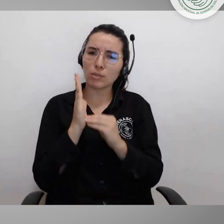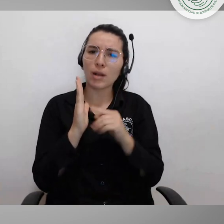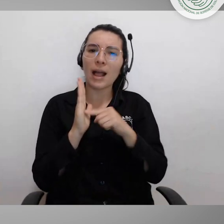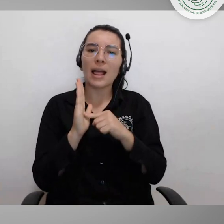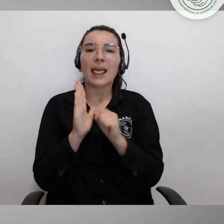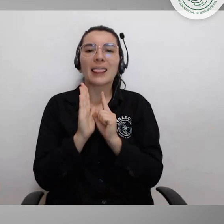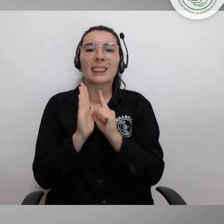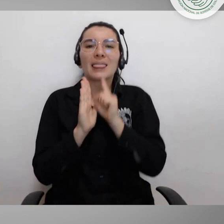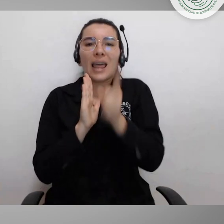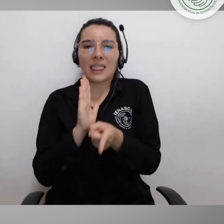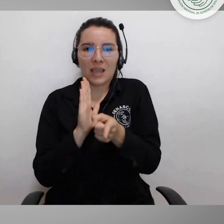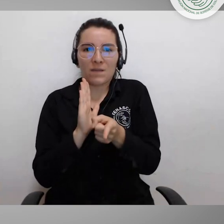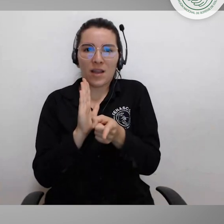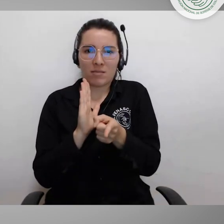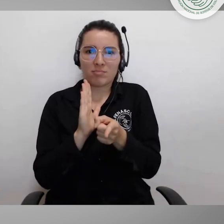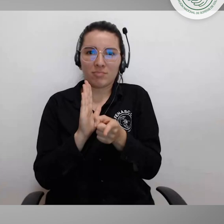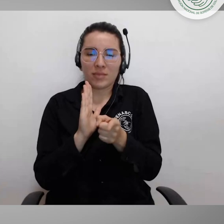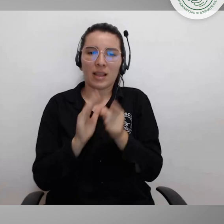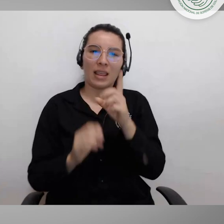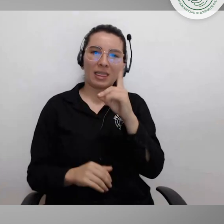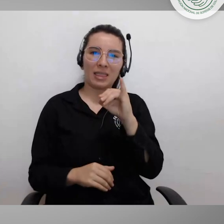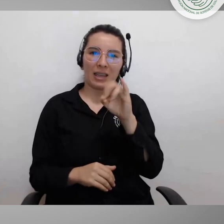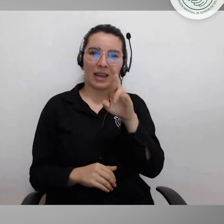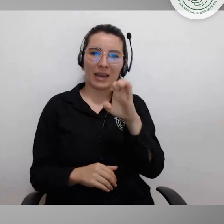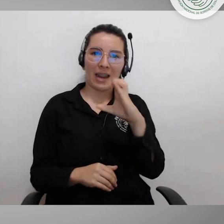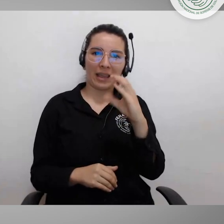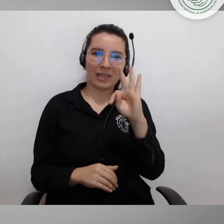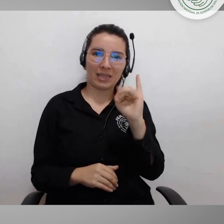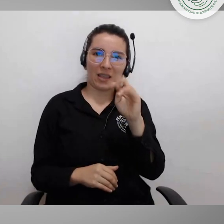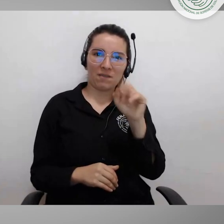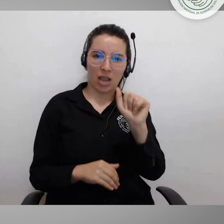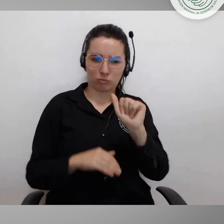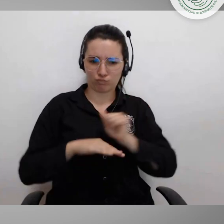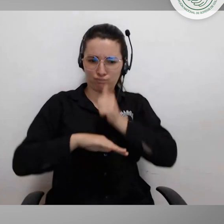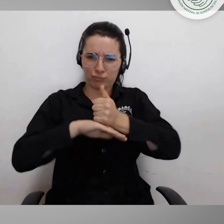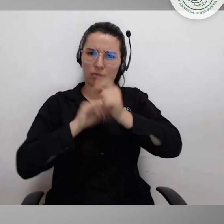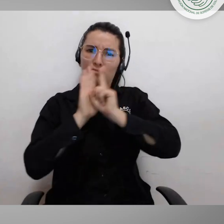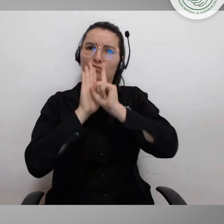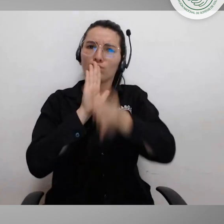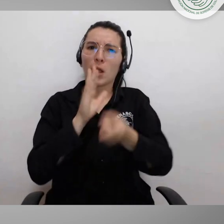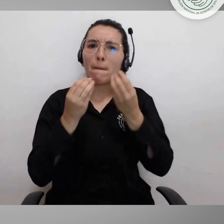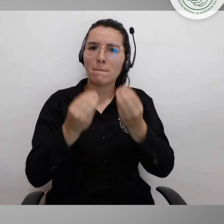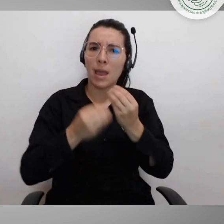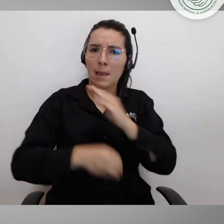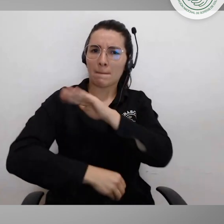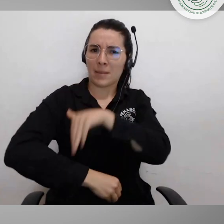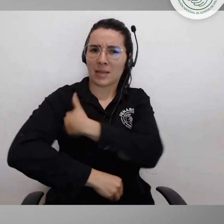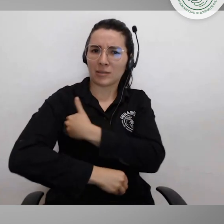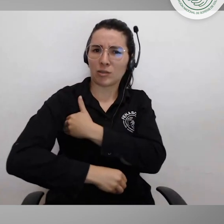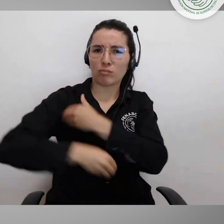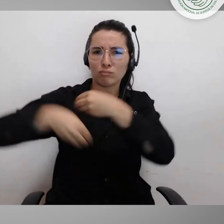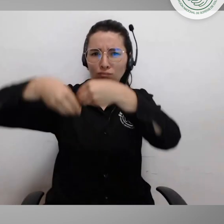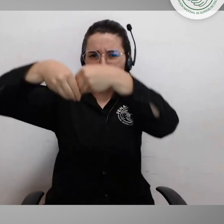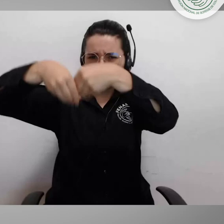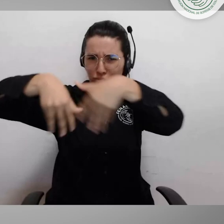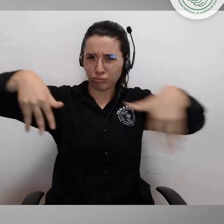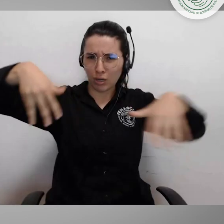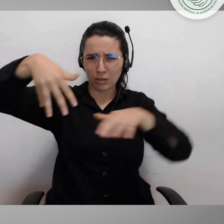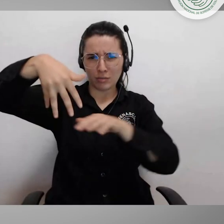vicepresidencia una directiva vicepresidencial que la enviamos a